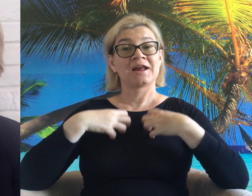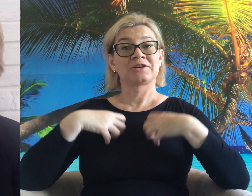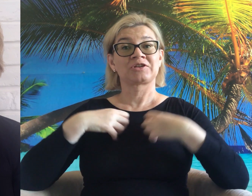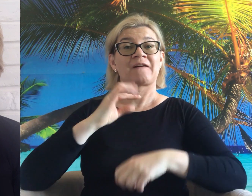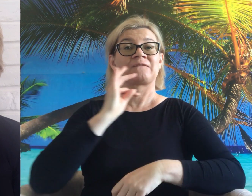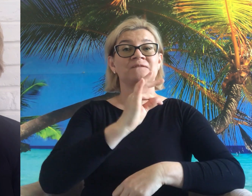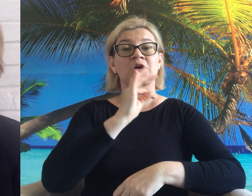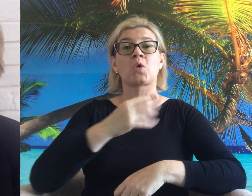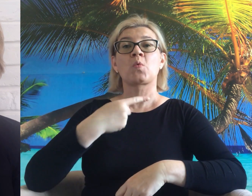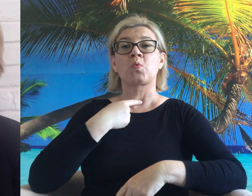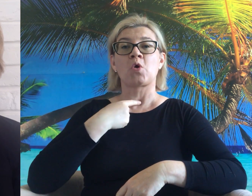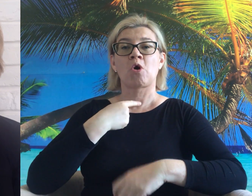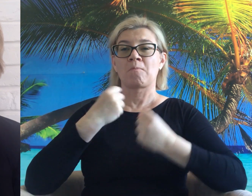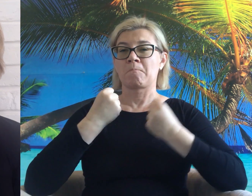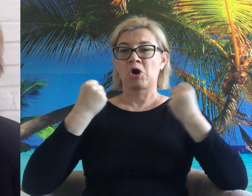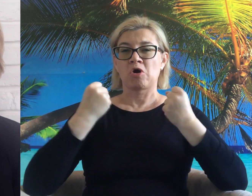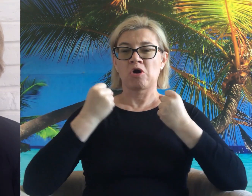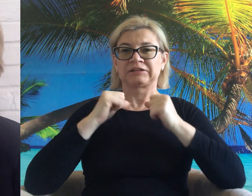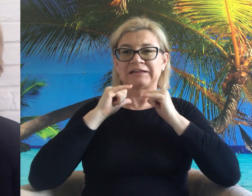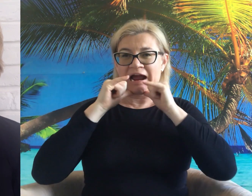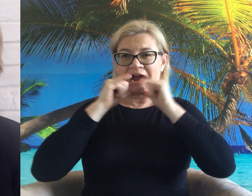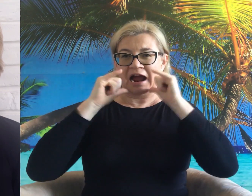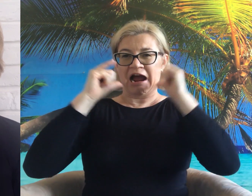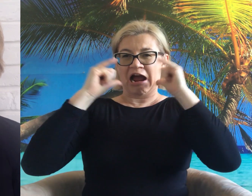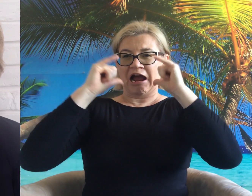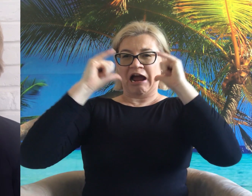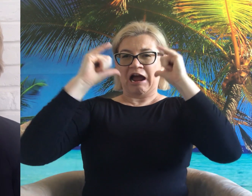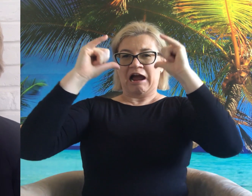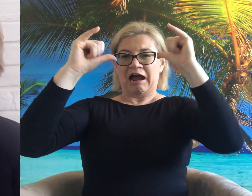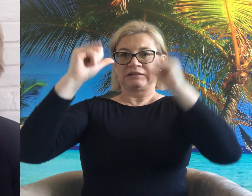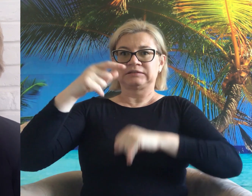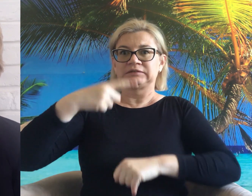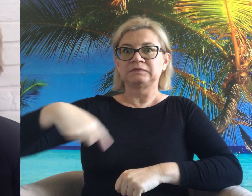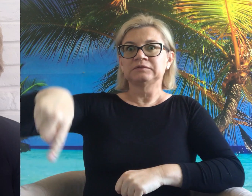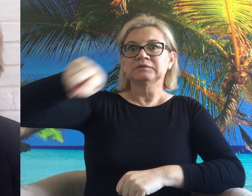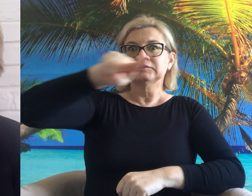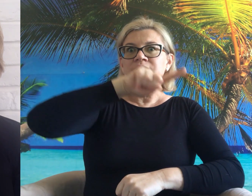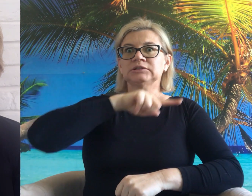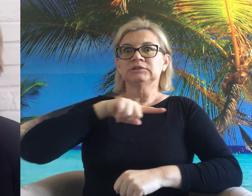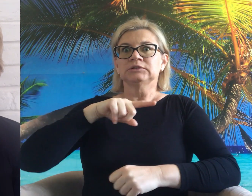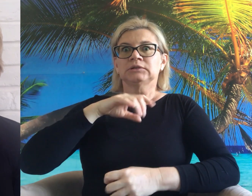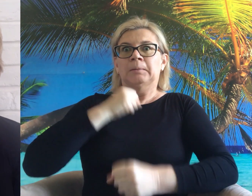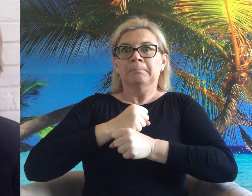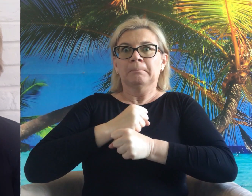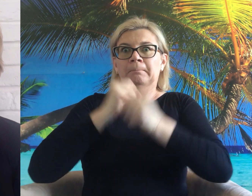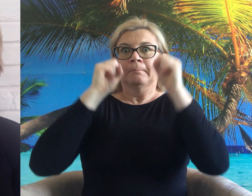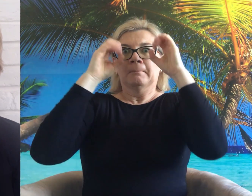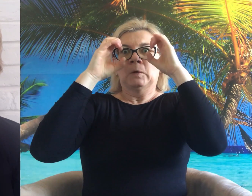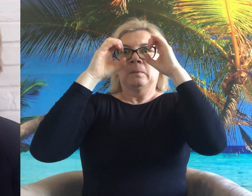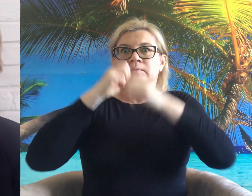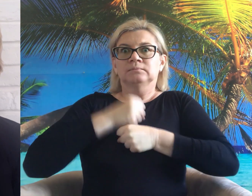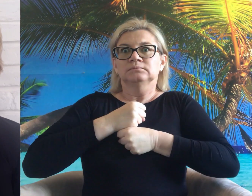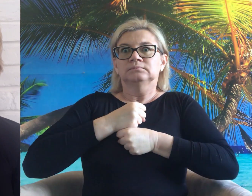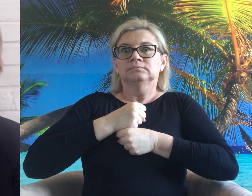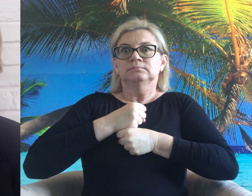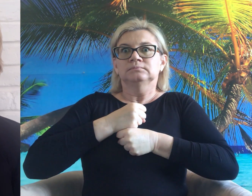zwierzę ma mocny głos. Jego dźwięk sprawia, że wszyscy